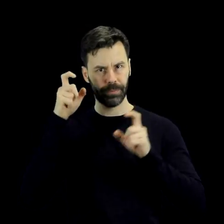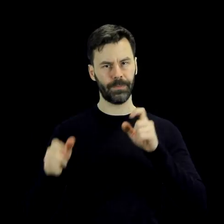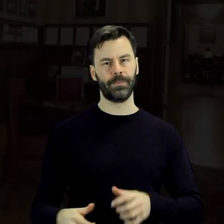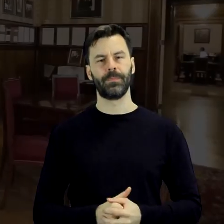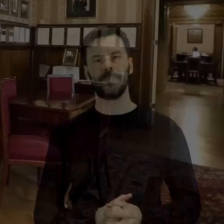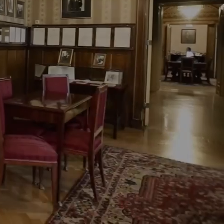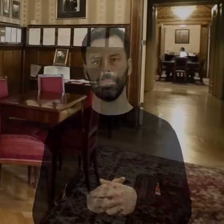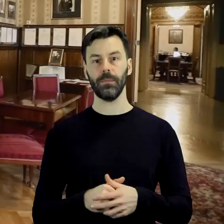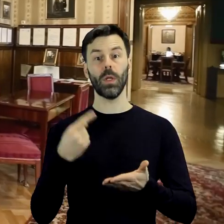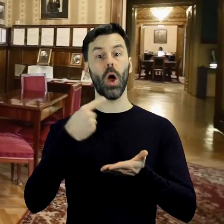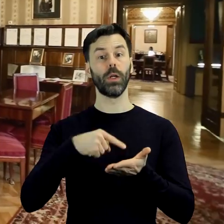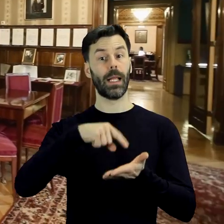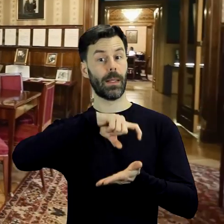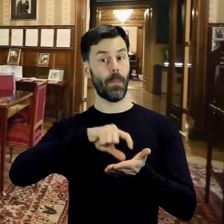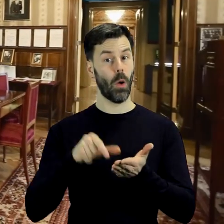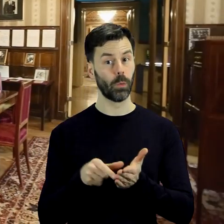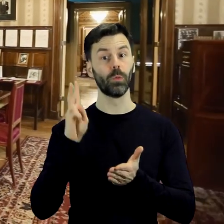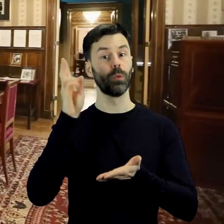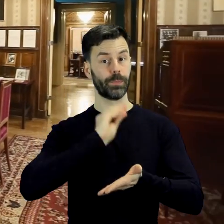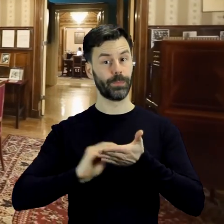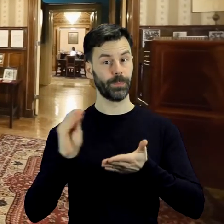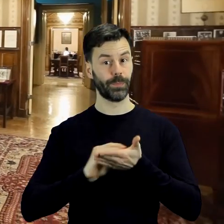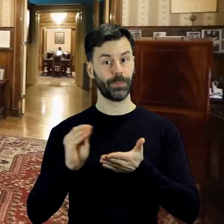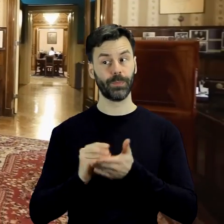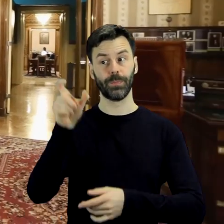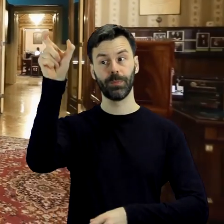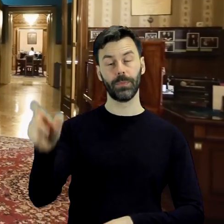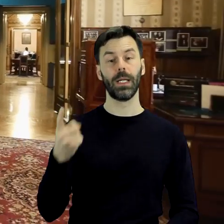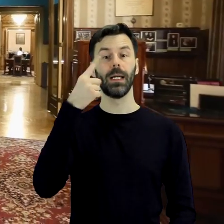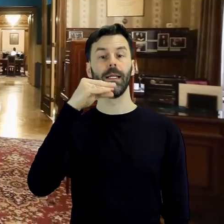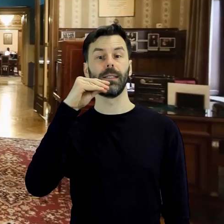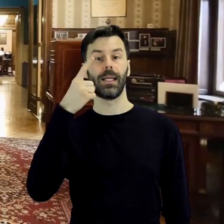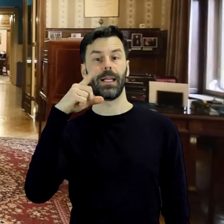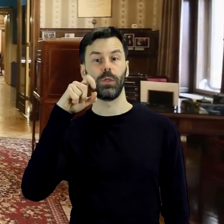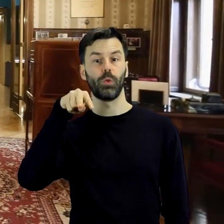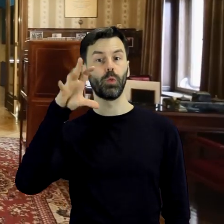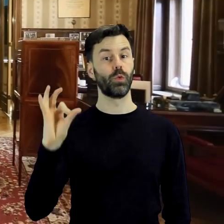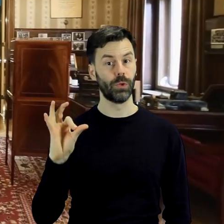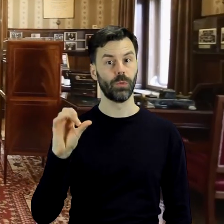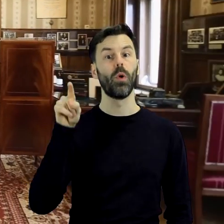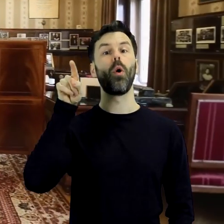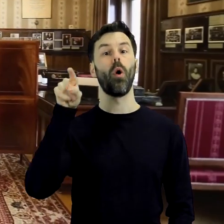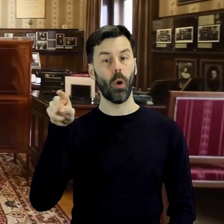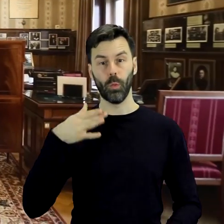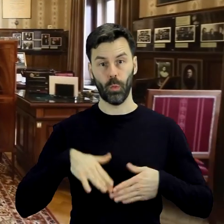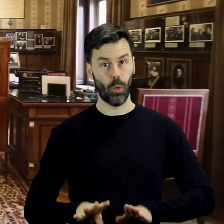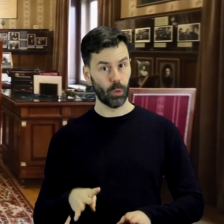Ostatni literacki gabinet poświęcony został Karlowi Dedecjusowi. Ten urodzony w przedwojennej i